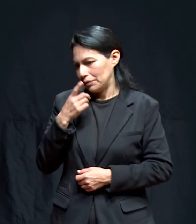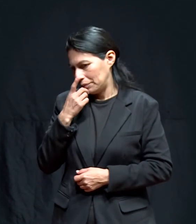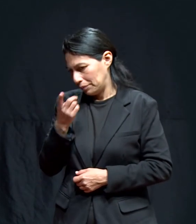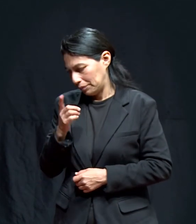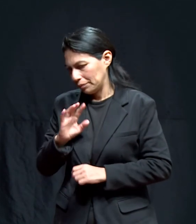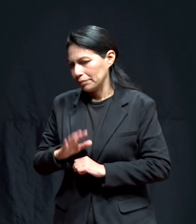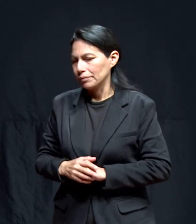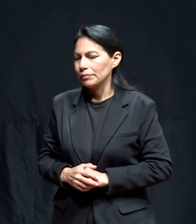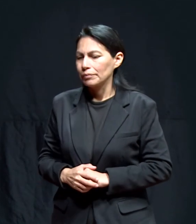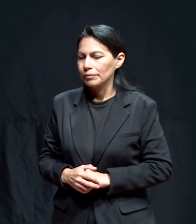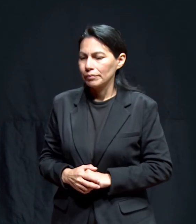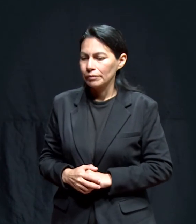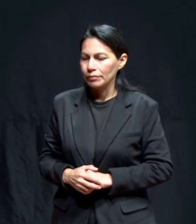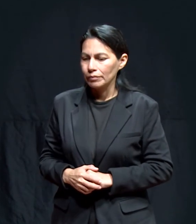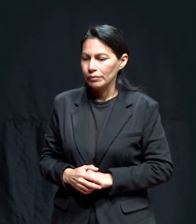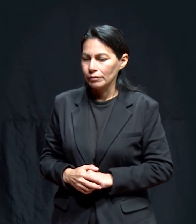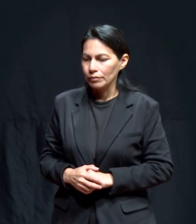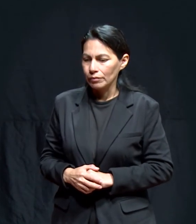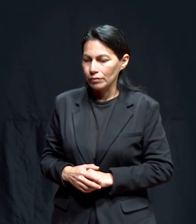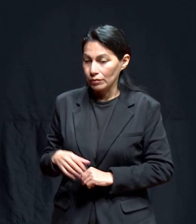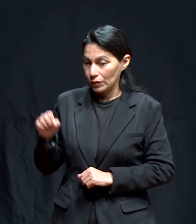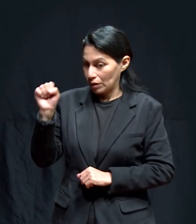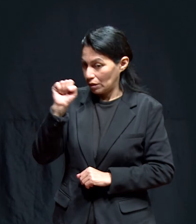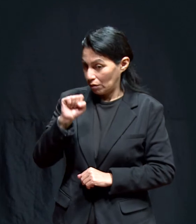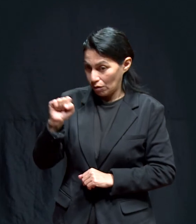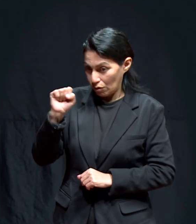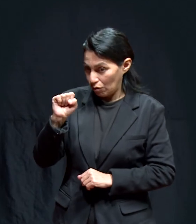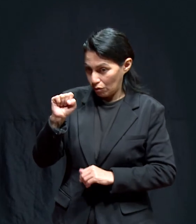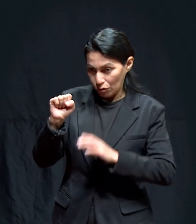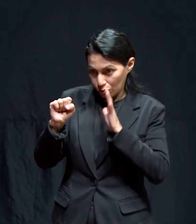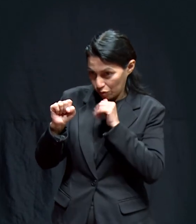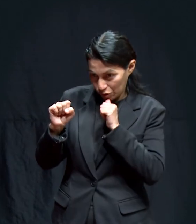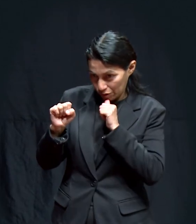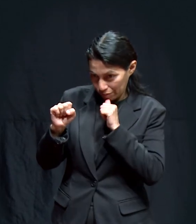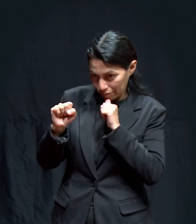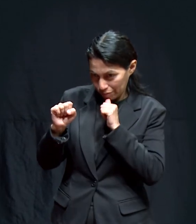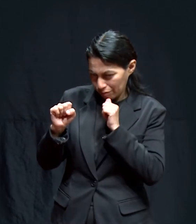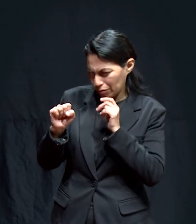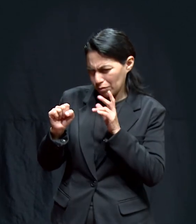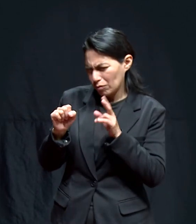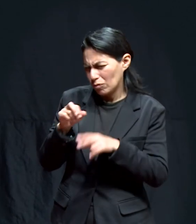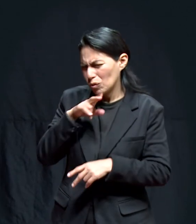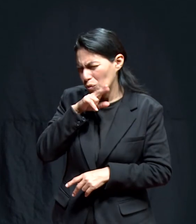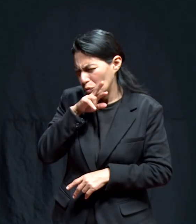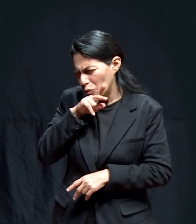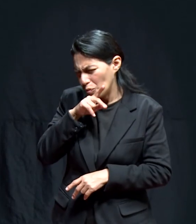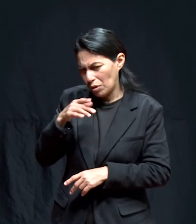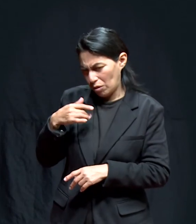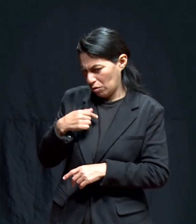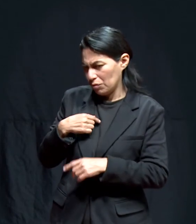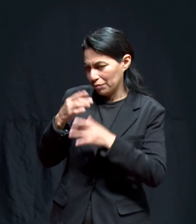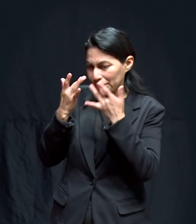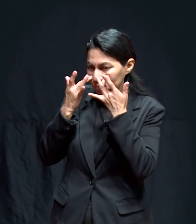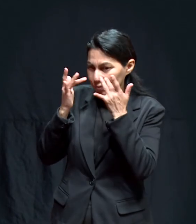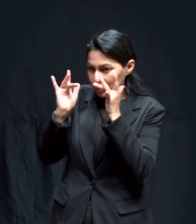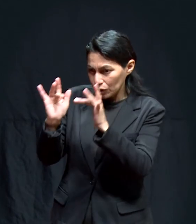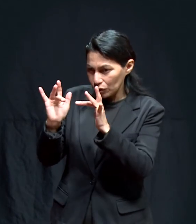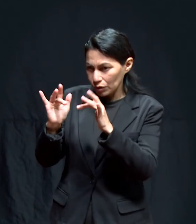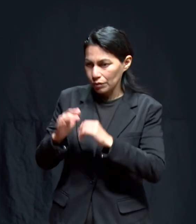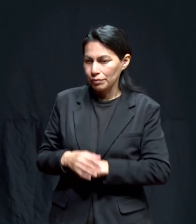Le digo, mire, si no es posible, le digo, pues le digo, yo renuncio.